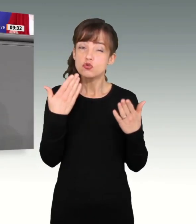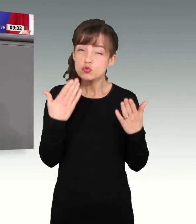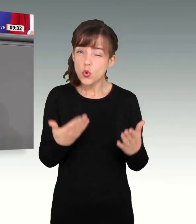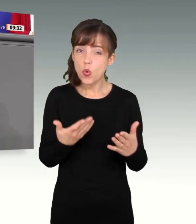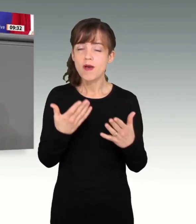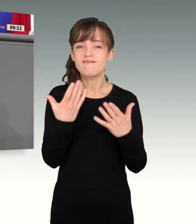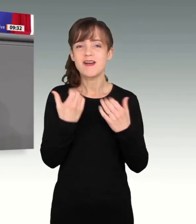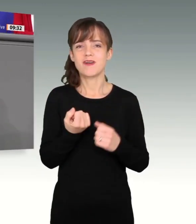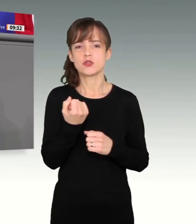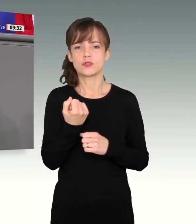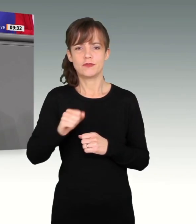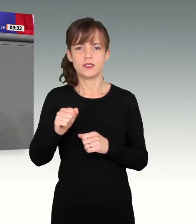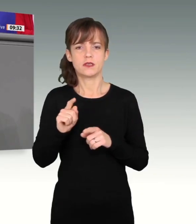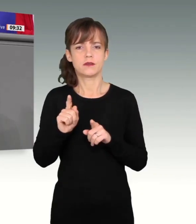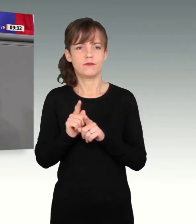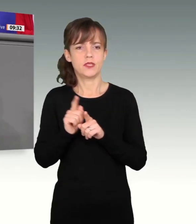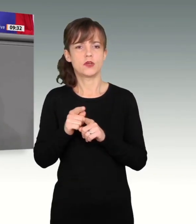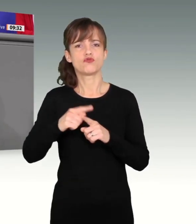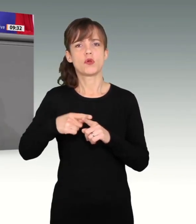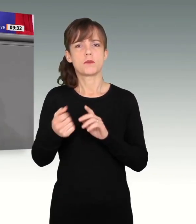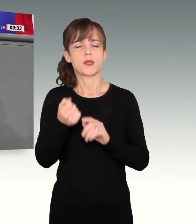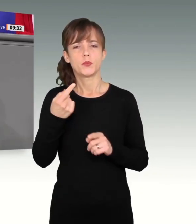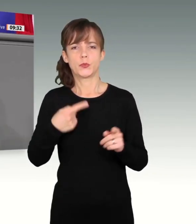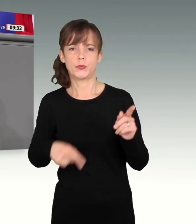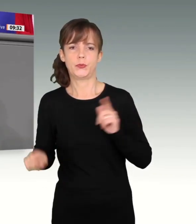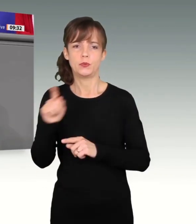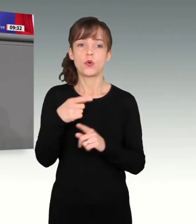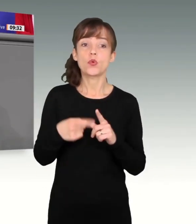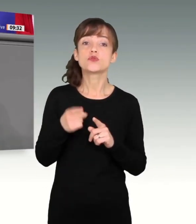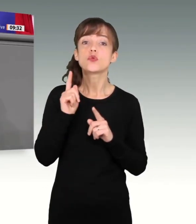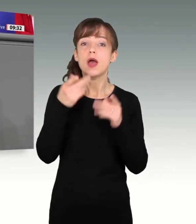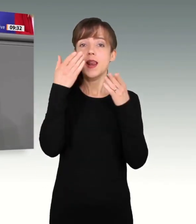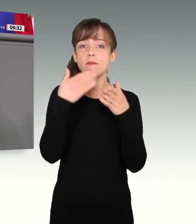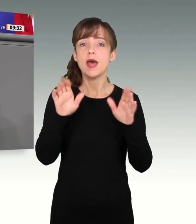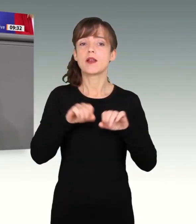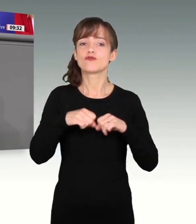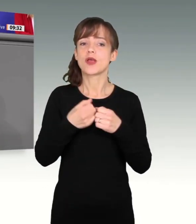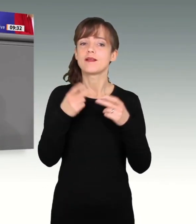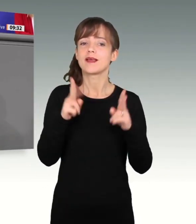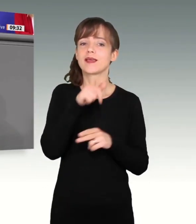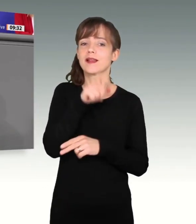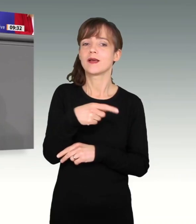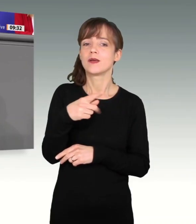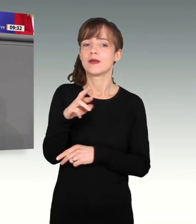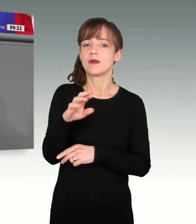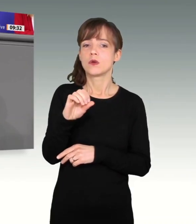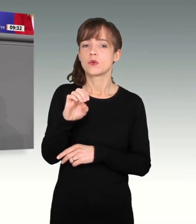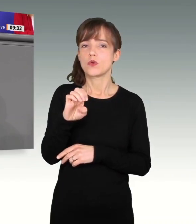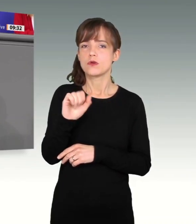unzulässige Umgehung der Schuldenbremse. Und sogar der sehr liberale Staatsrechter Gröpel schrieb dazu im Handelsblatt